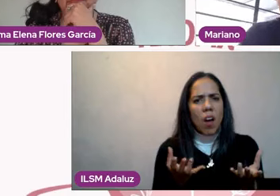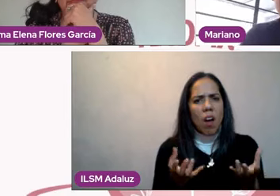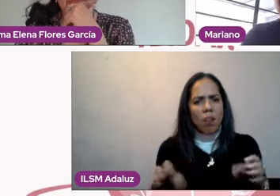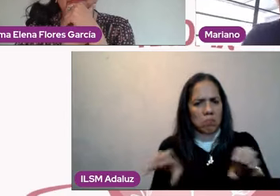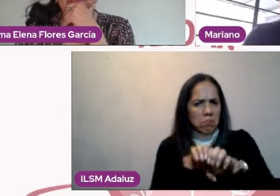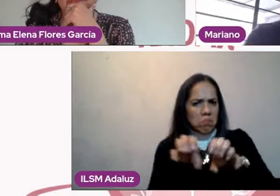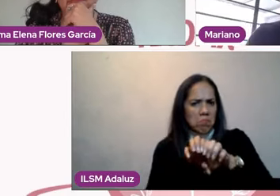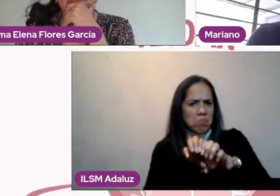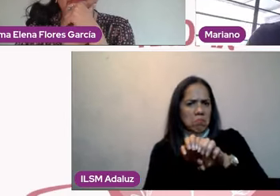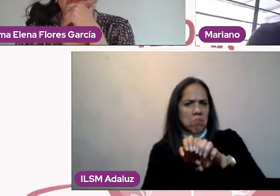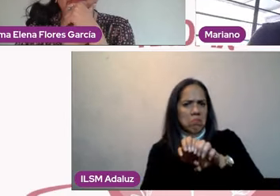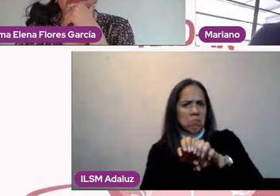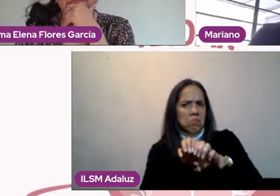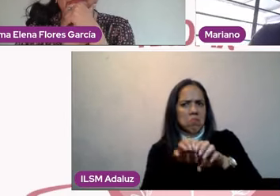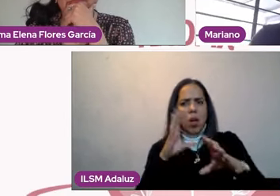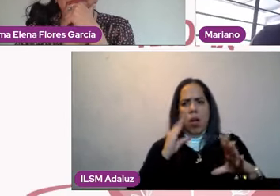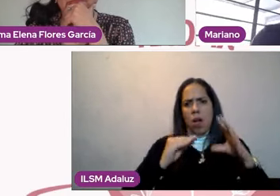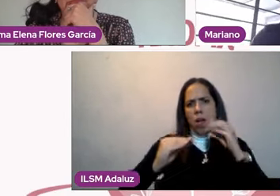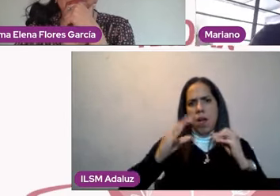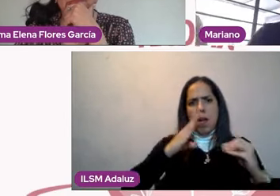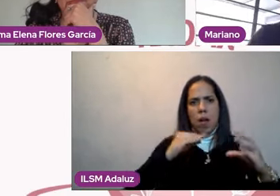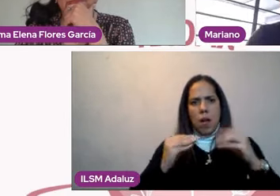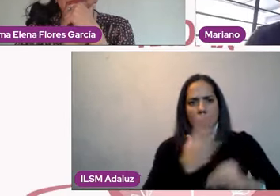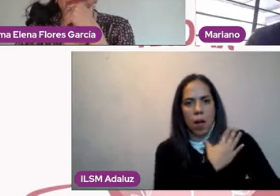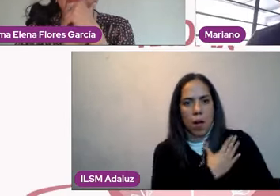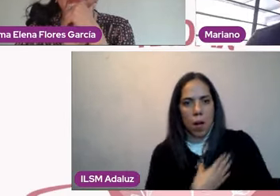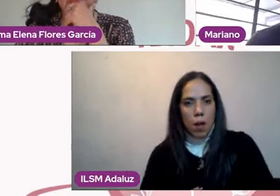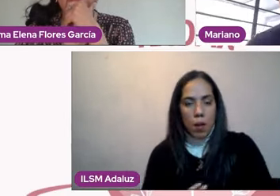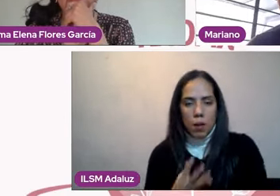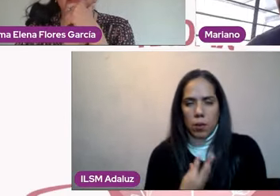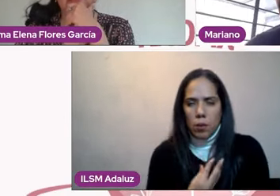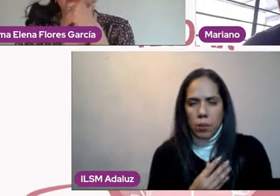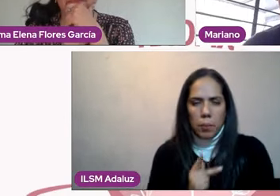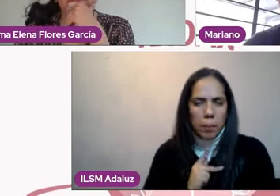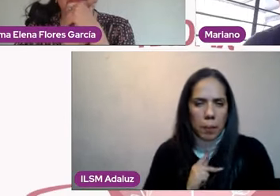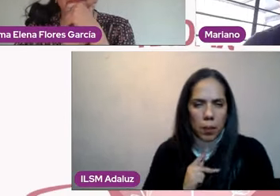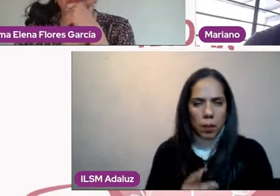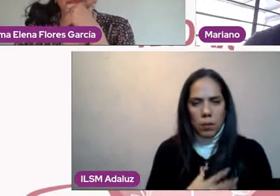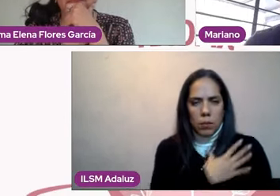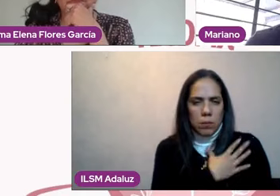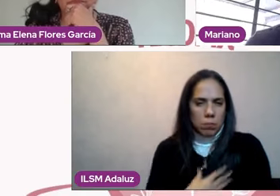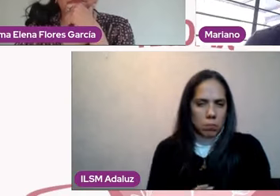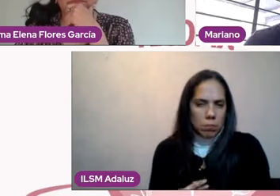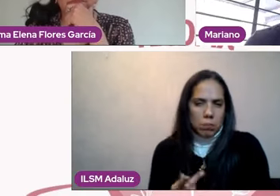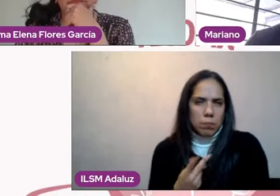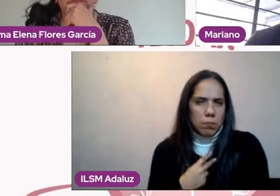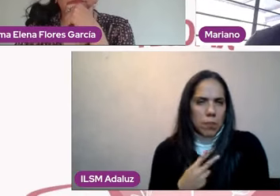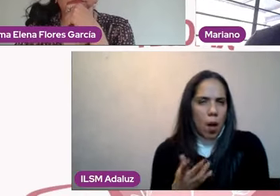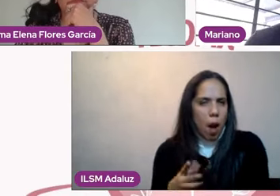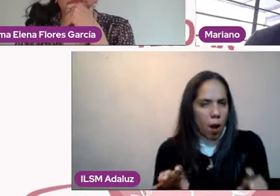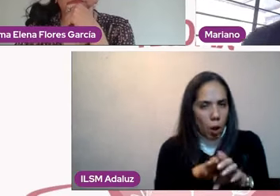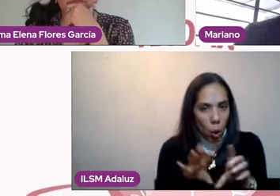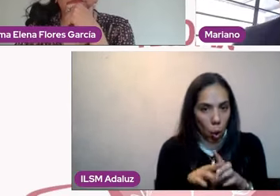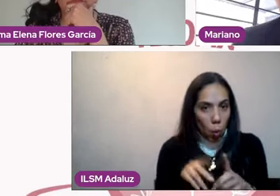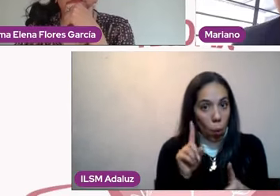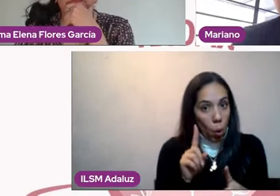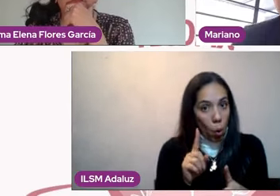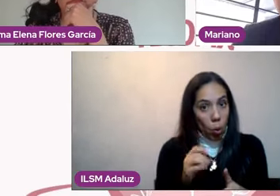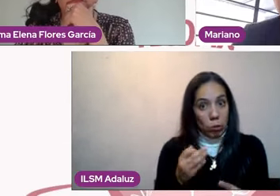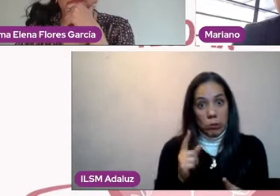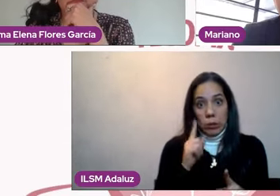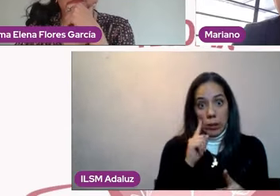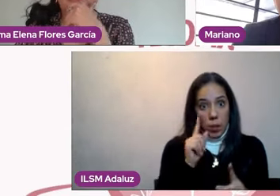hijo, a mi hija que no no tiene por qué quedarse en una relación donde hay infidelidad, si a mí